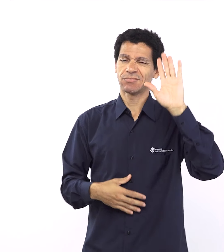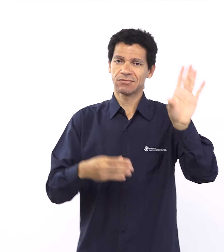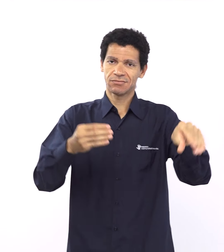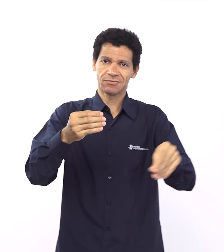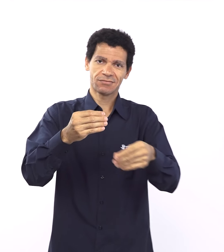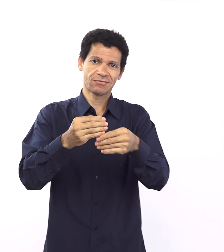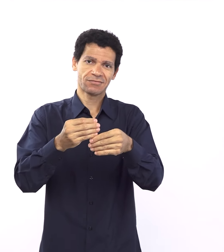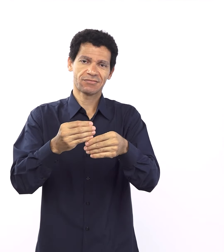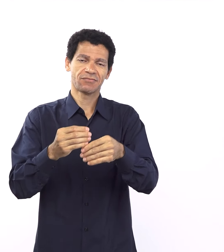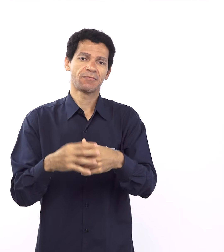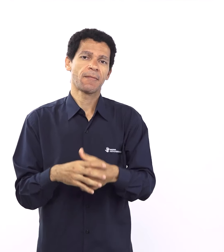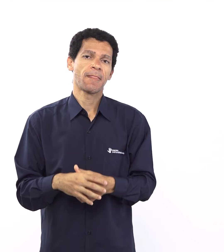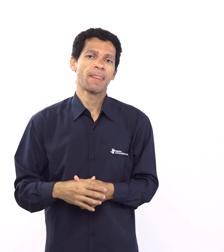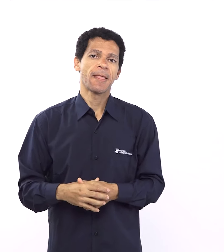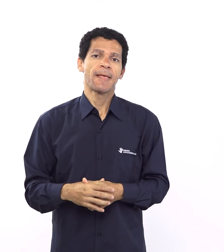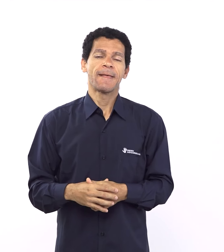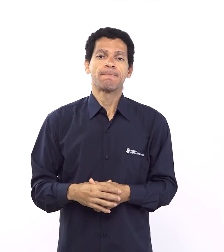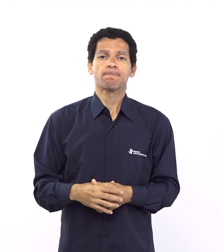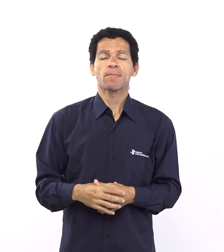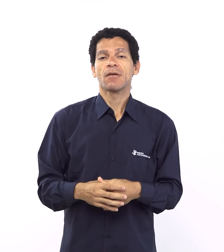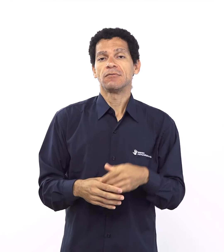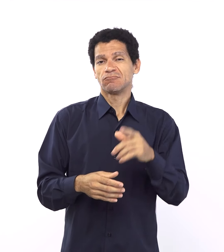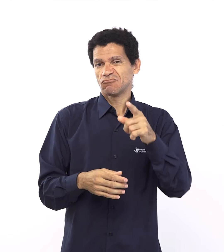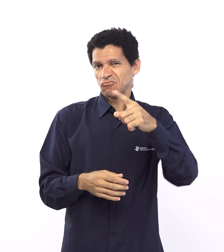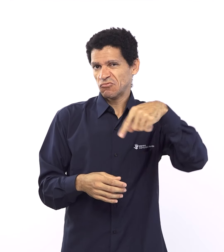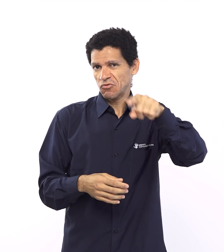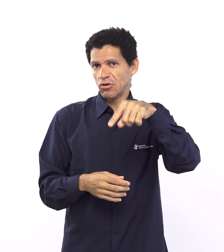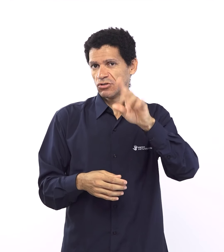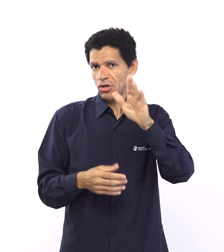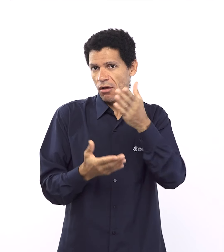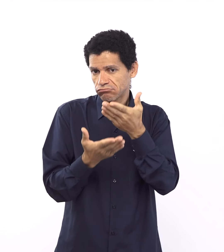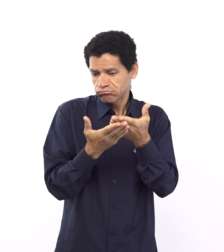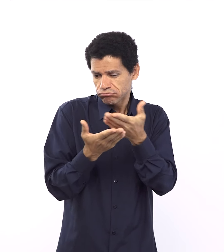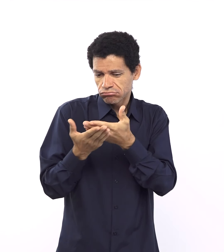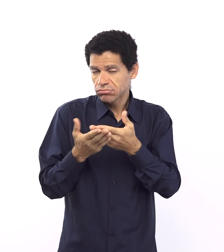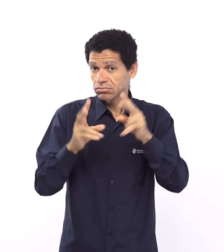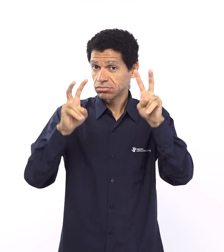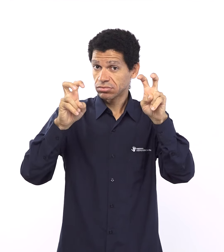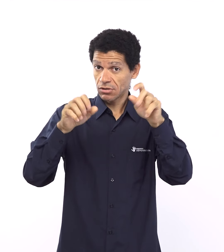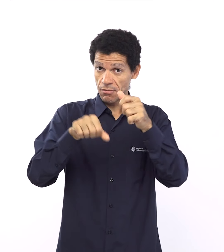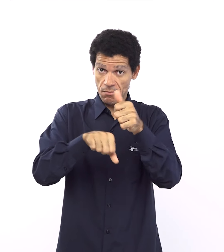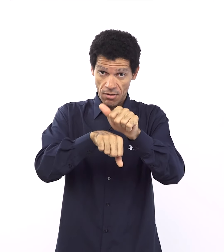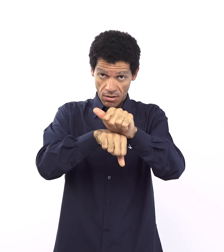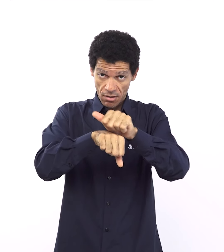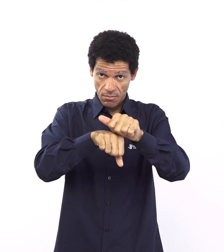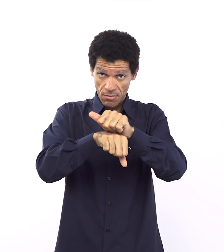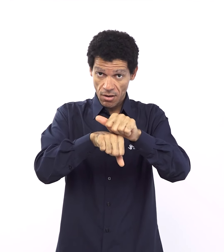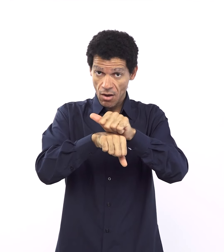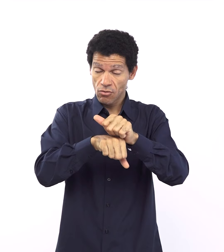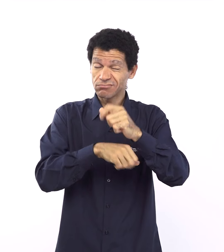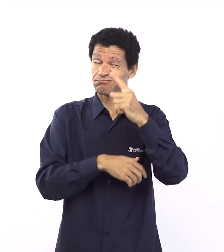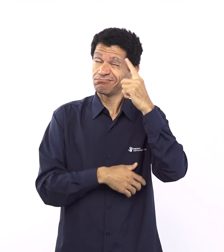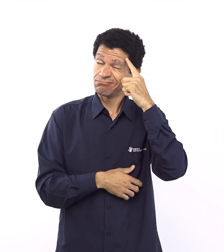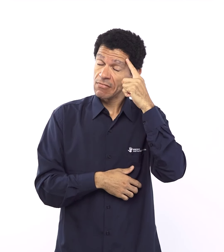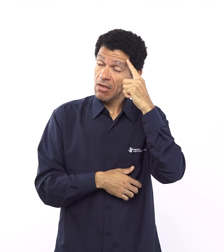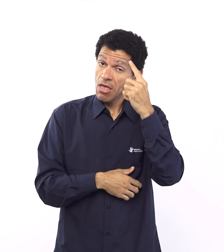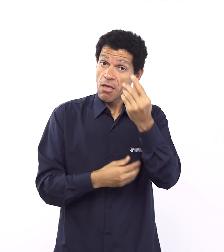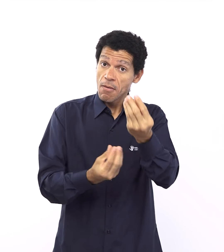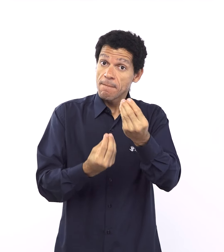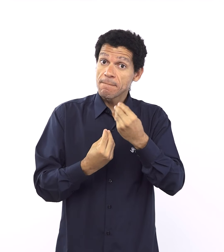curioso é que essa promessa feita a Abraão ela vai justamente se cumprir, ou melhor, vai começar a se